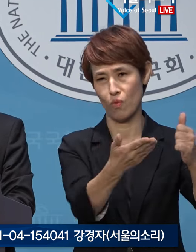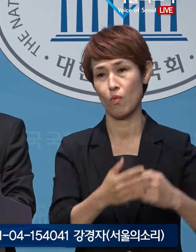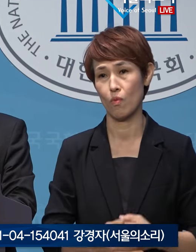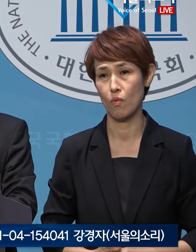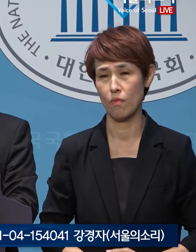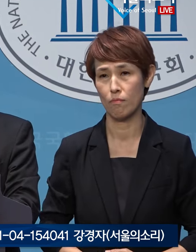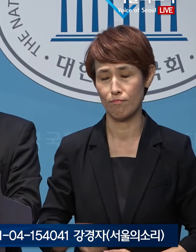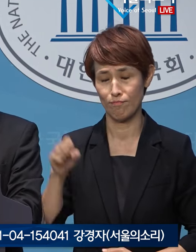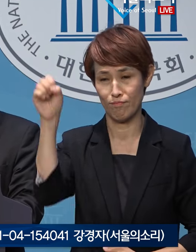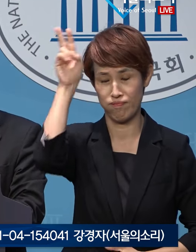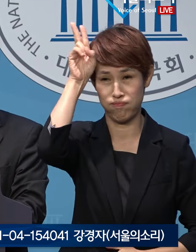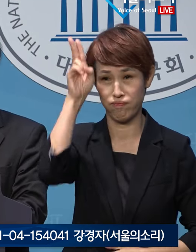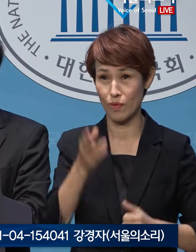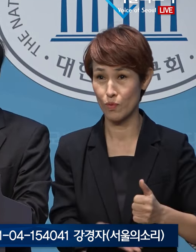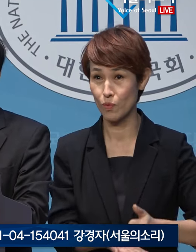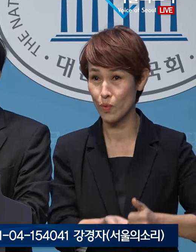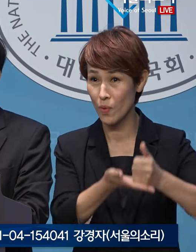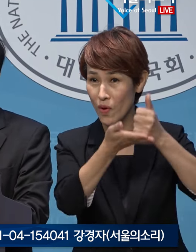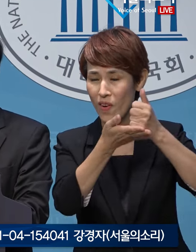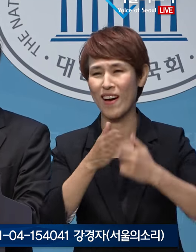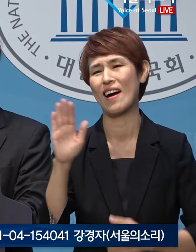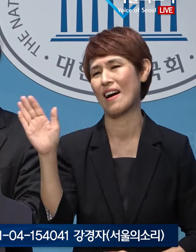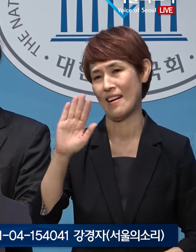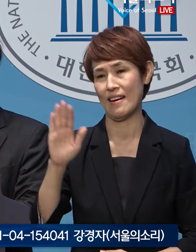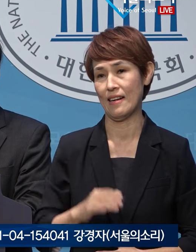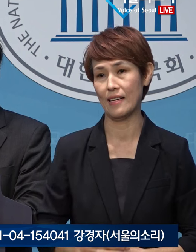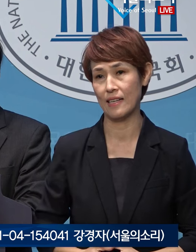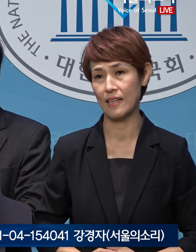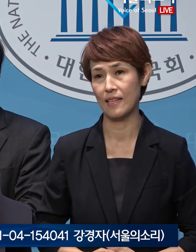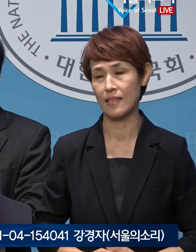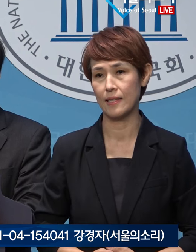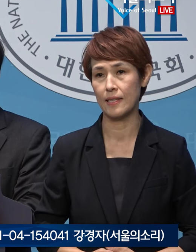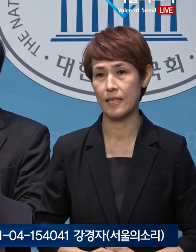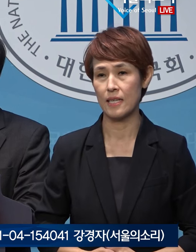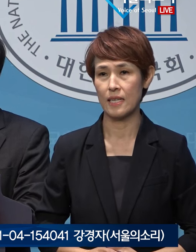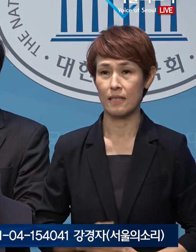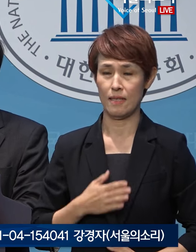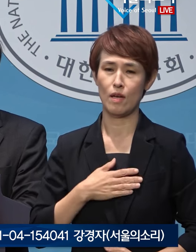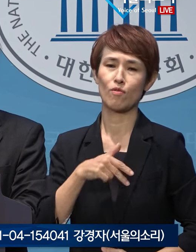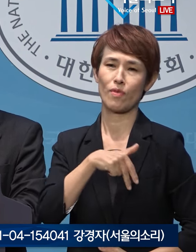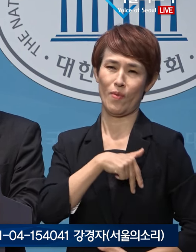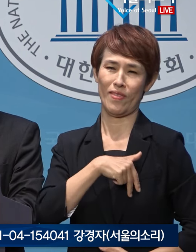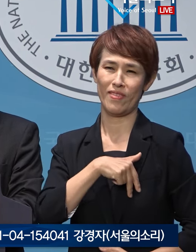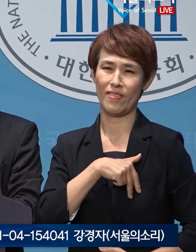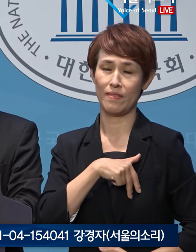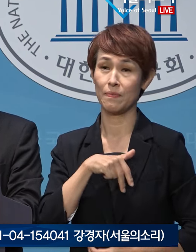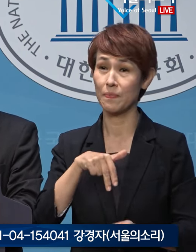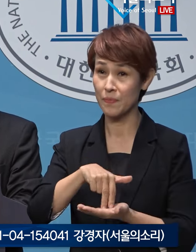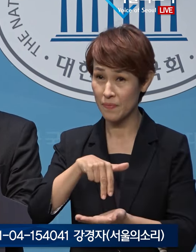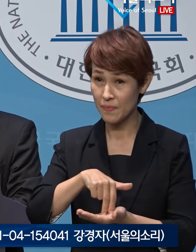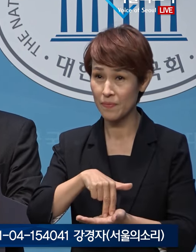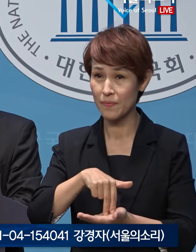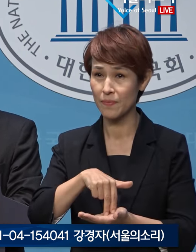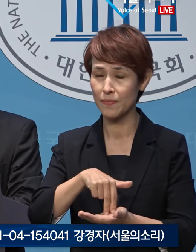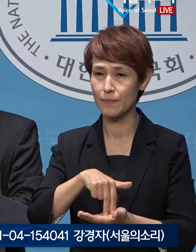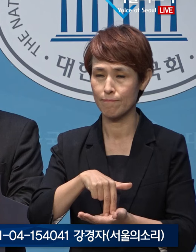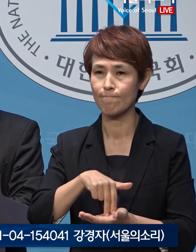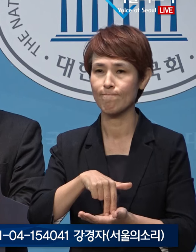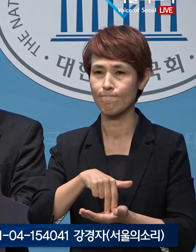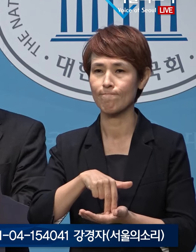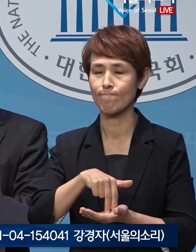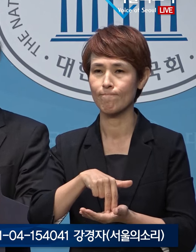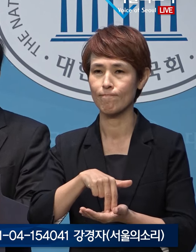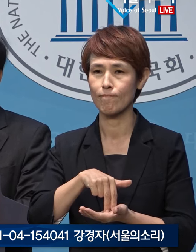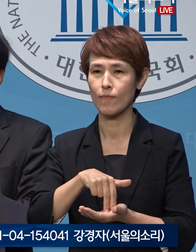뜬금없는 존경심이 생겨서가 아니라 이제 입법부의 구성원으로서 공인이 된